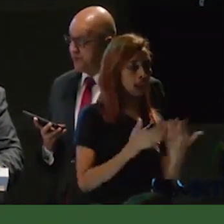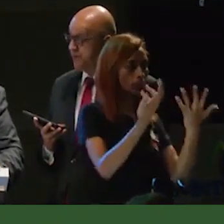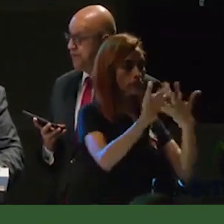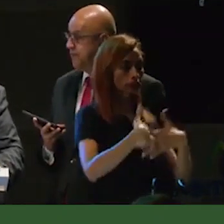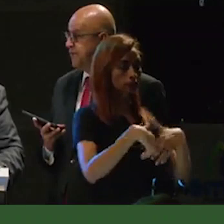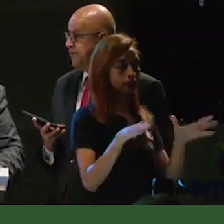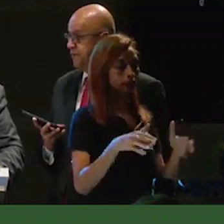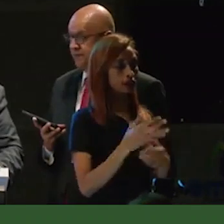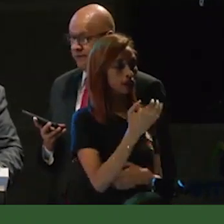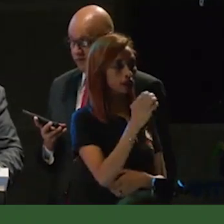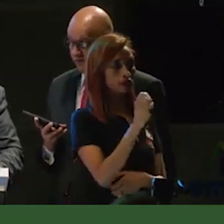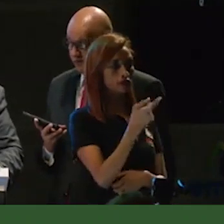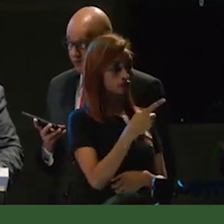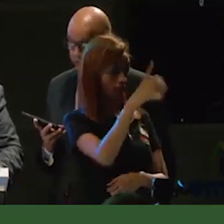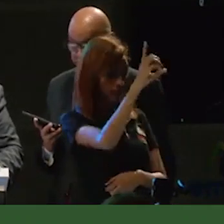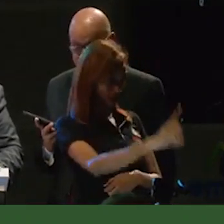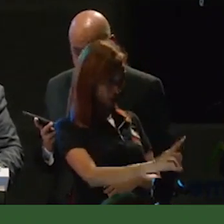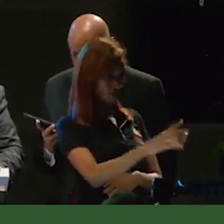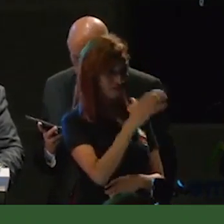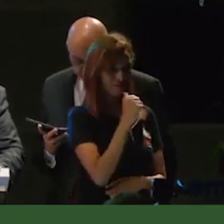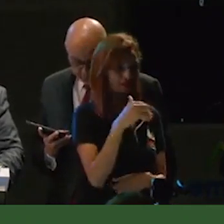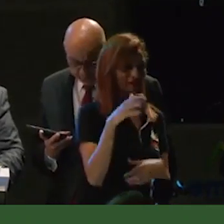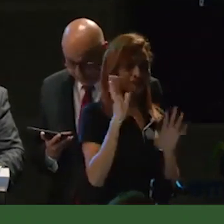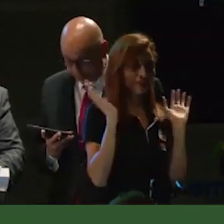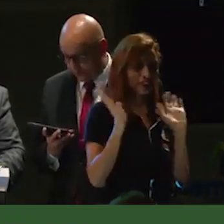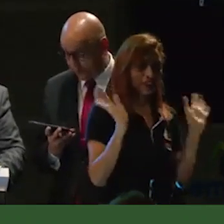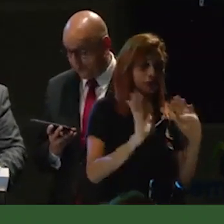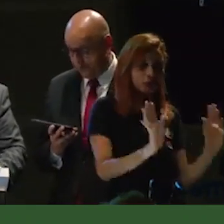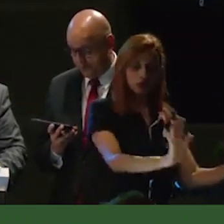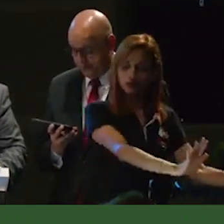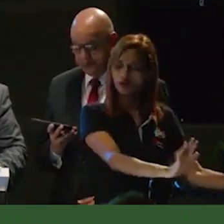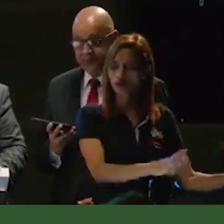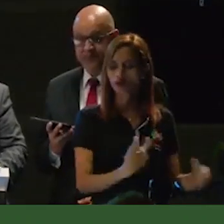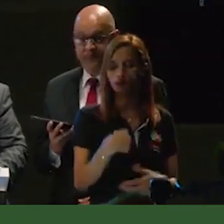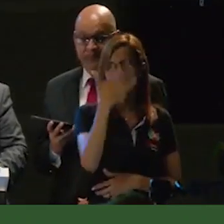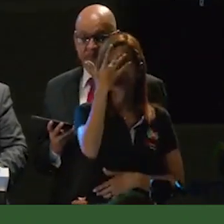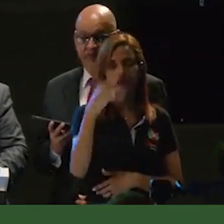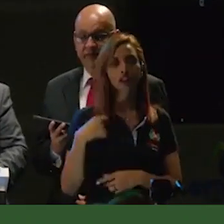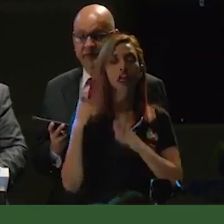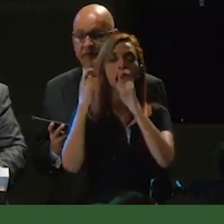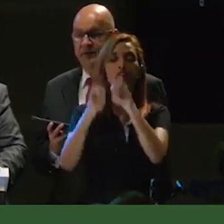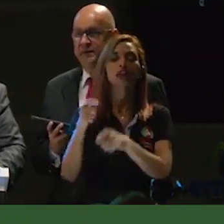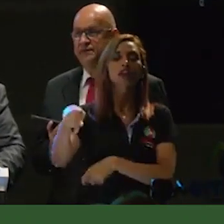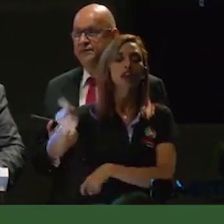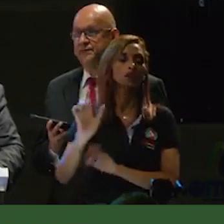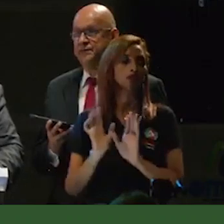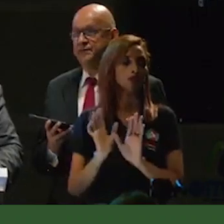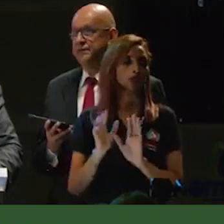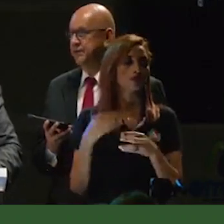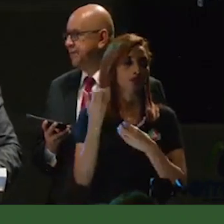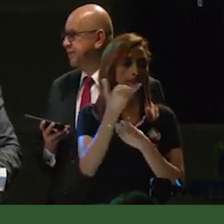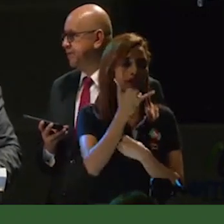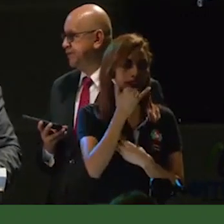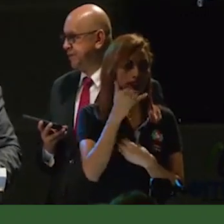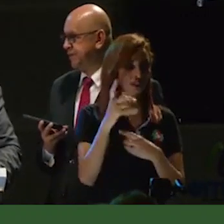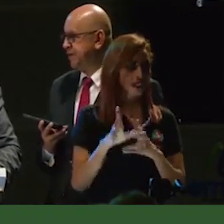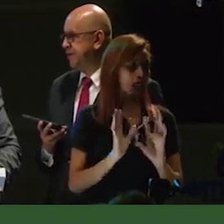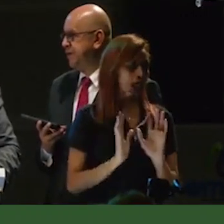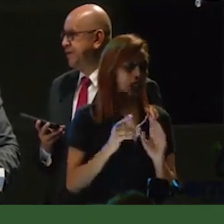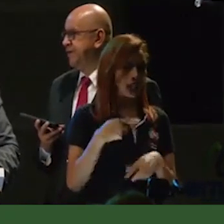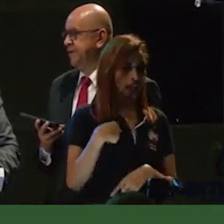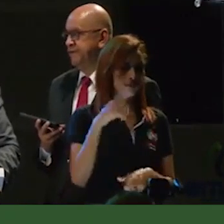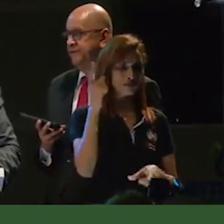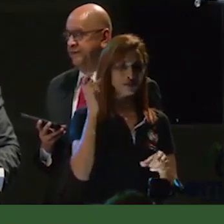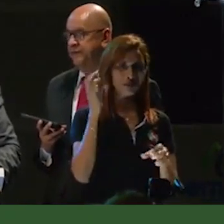Calarcá participar de las decisiones, toda vez que el gerente nombrado por el candidato a la alcaldía de ese momento renunció por los problemas jurídicos